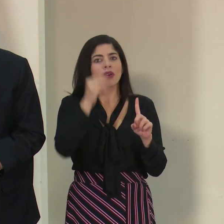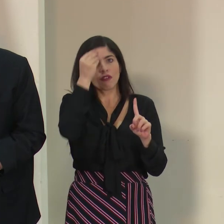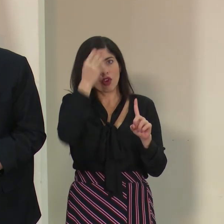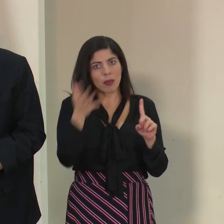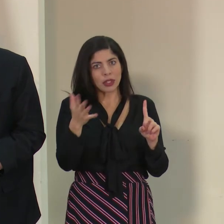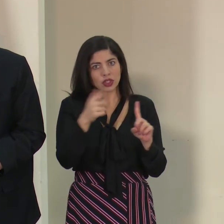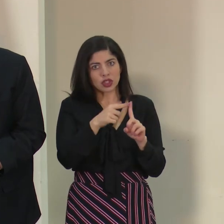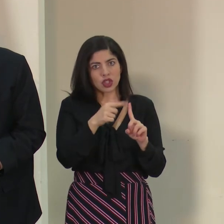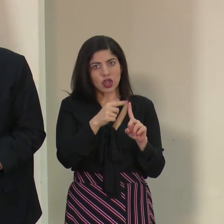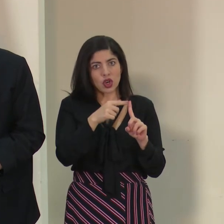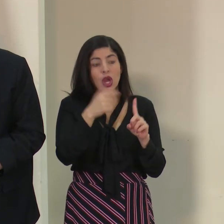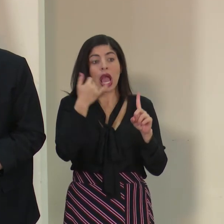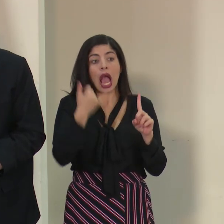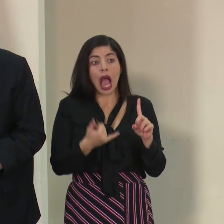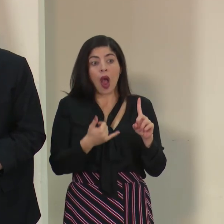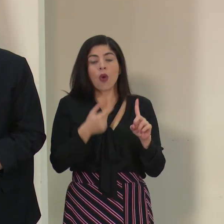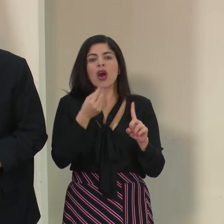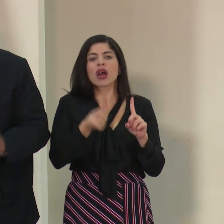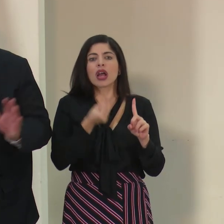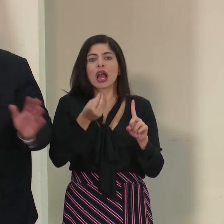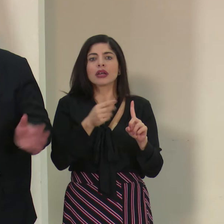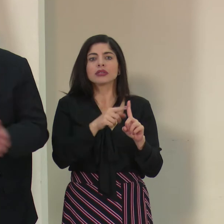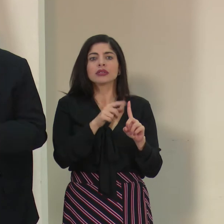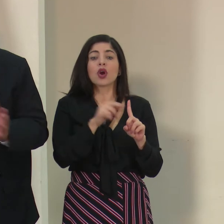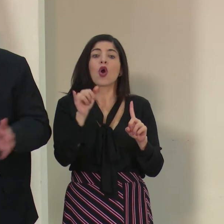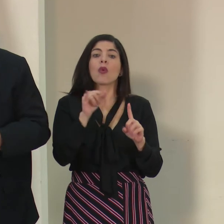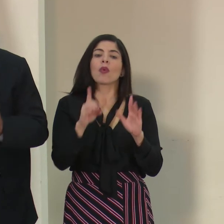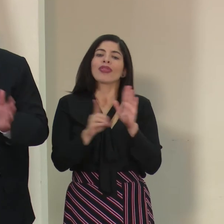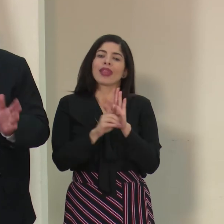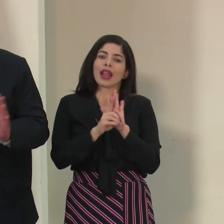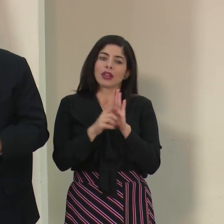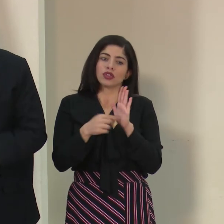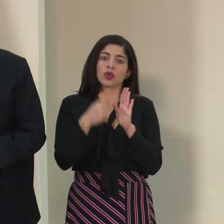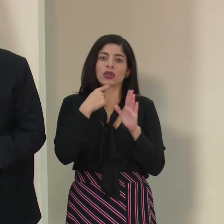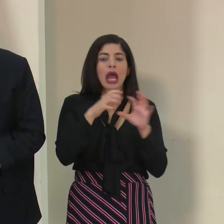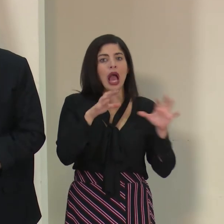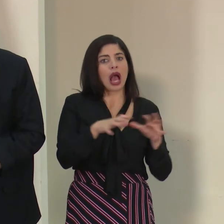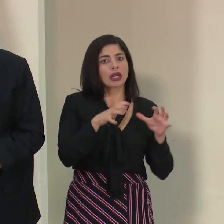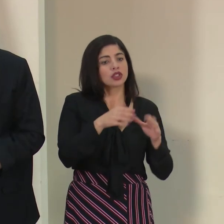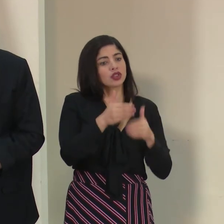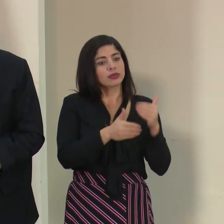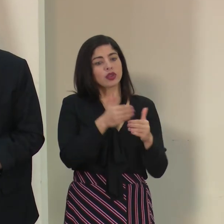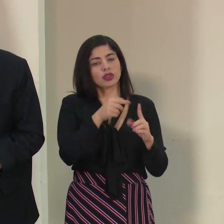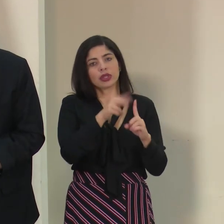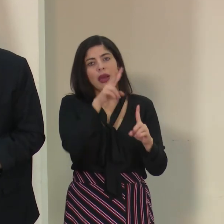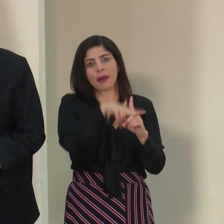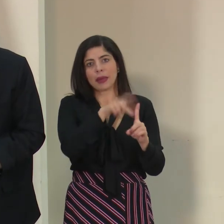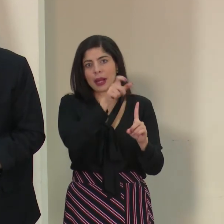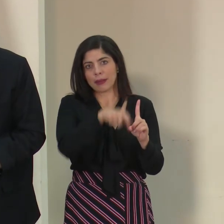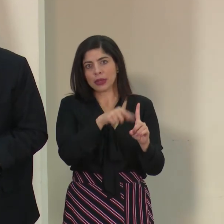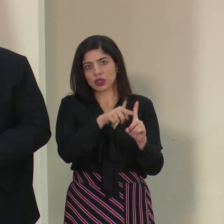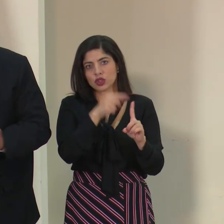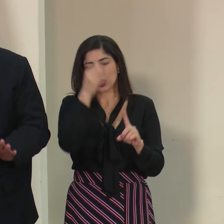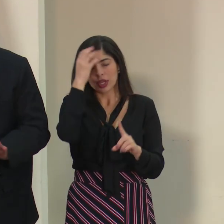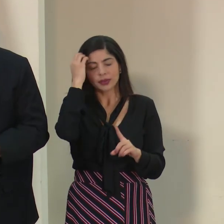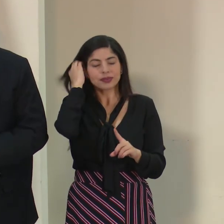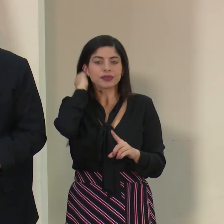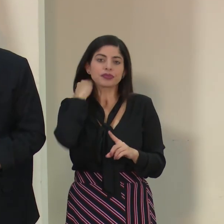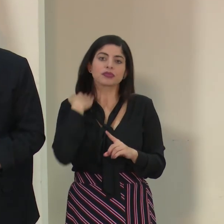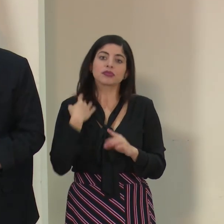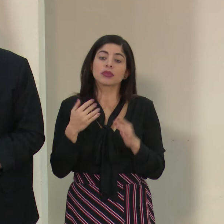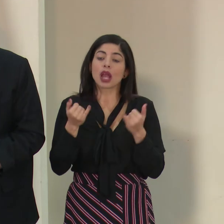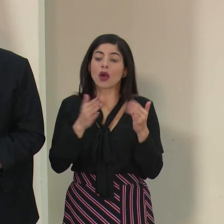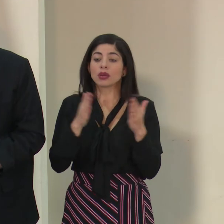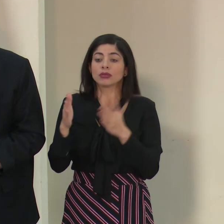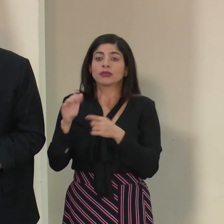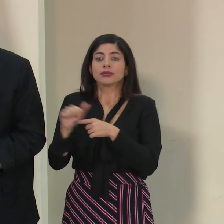información y están realizando, como el derecho corresponde, las acciones que corresponden en ese sentido. Con respecto a